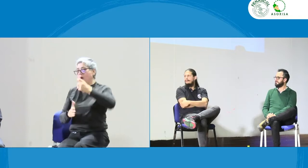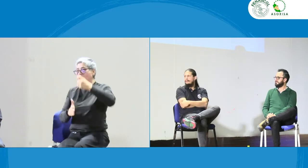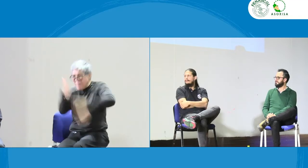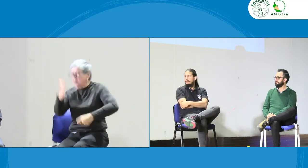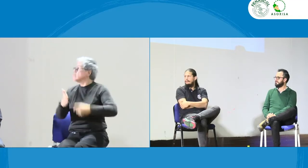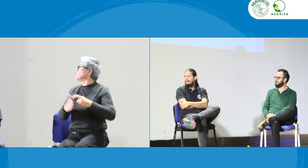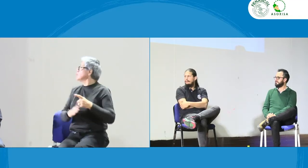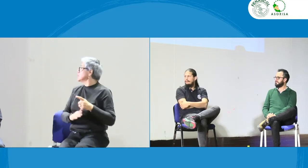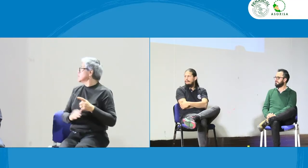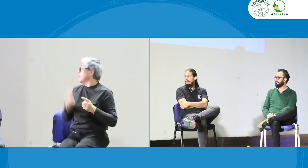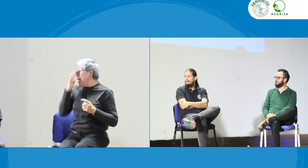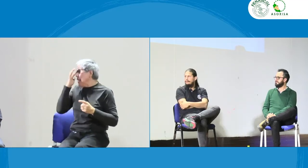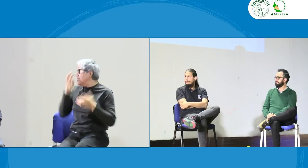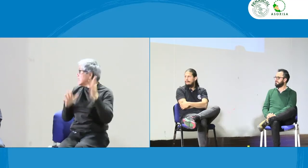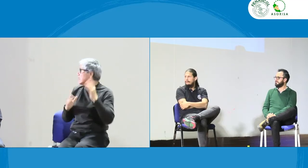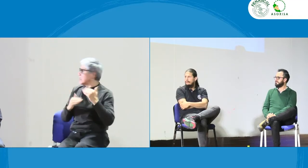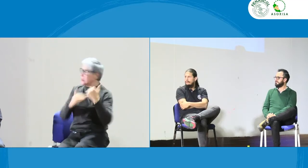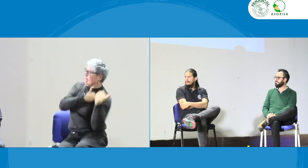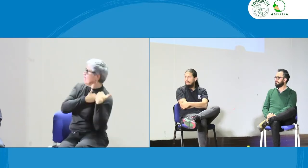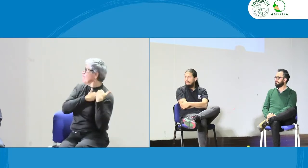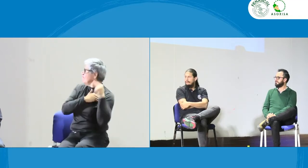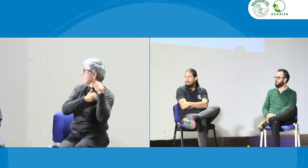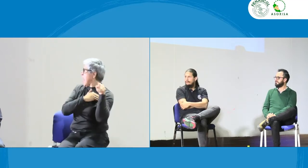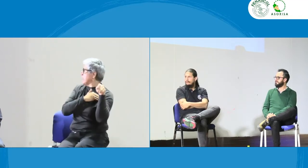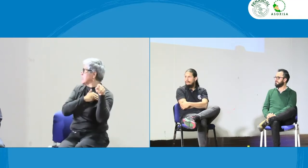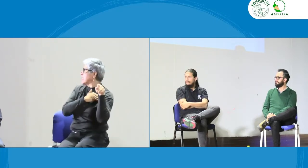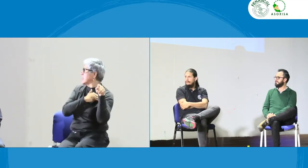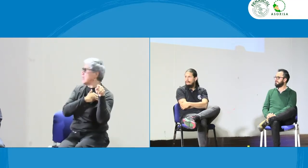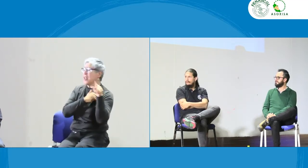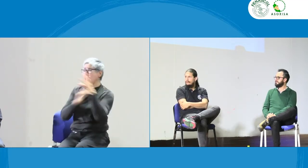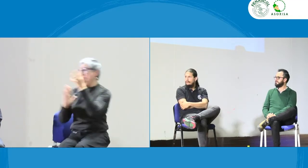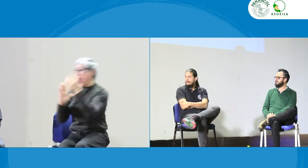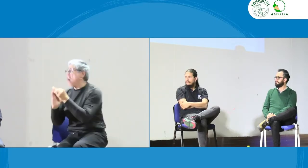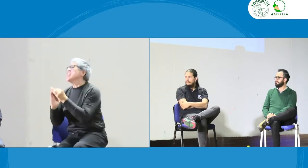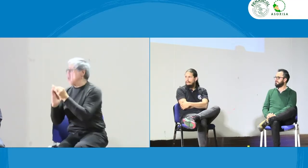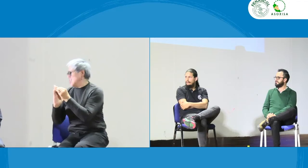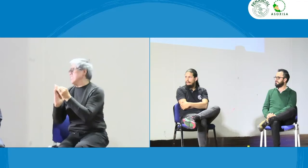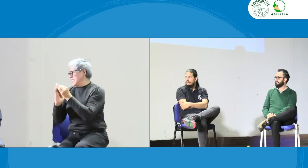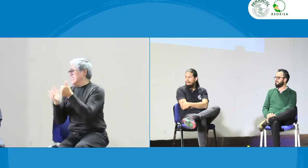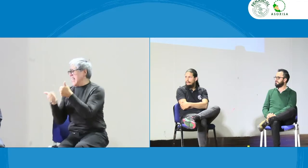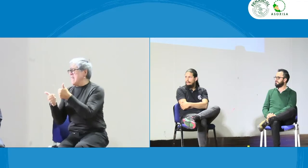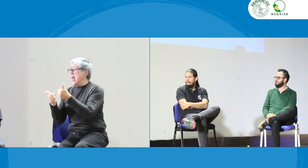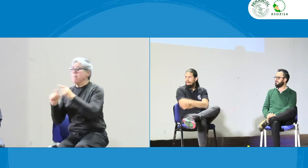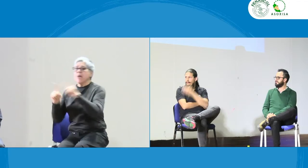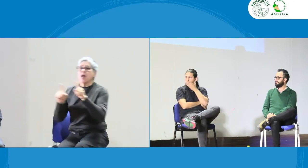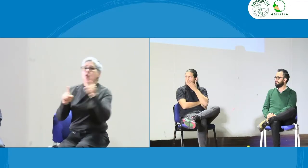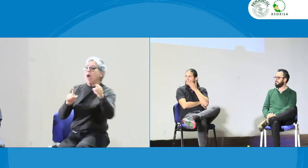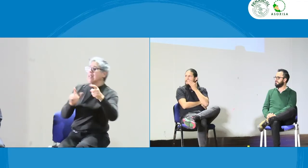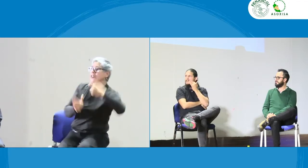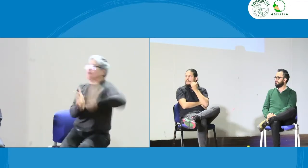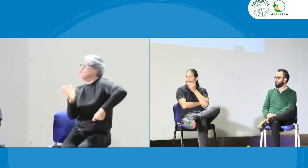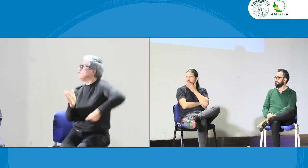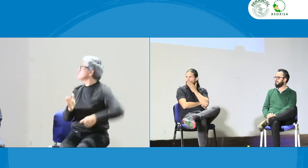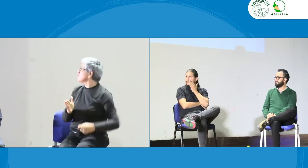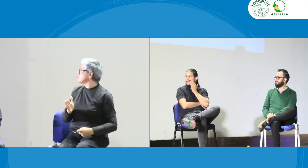de la figura sancionatoria, sancionatoria. De sanción, para que finalmente